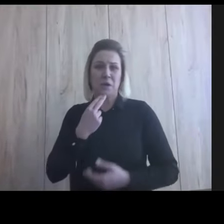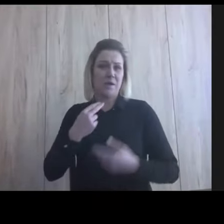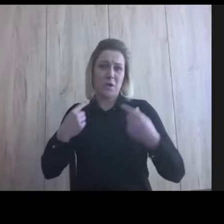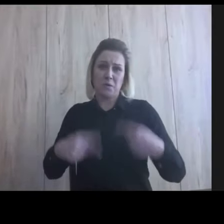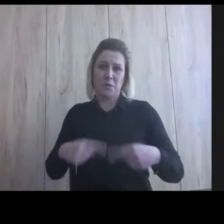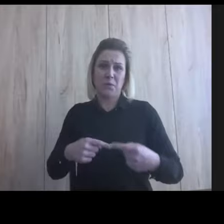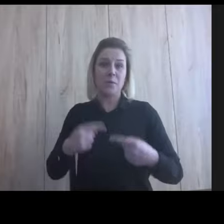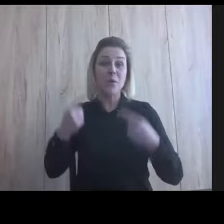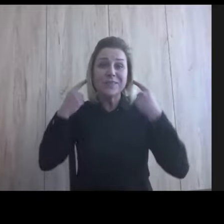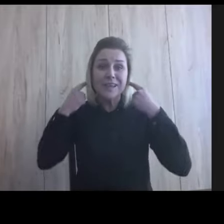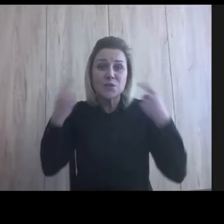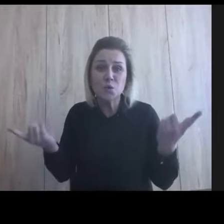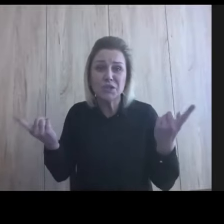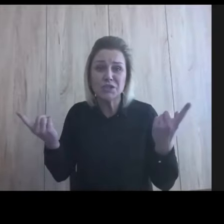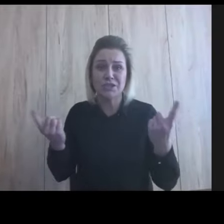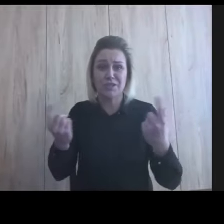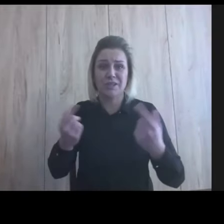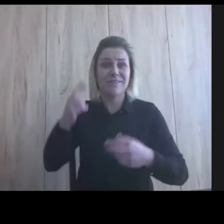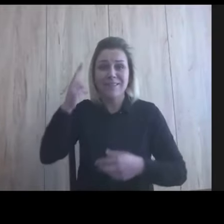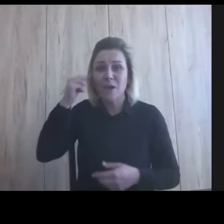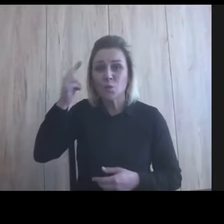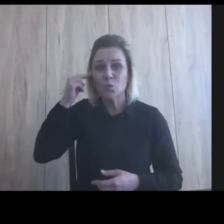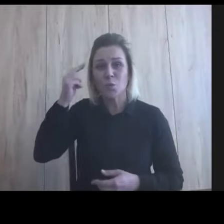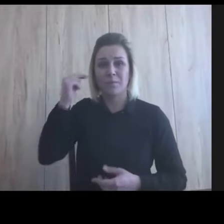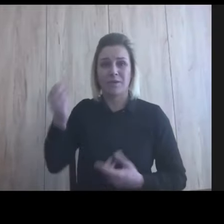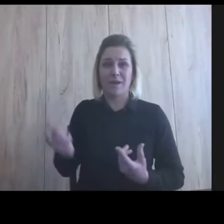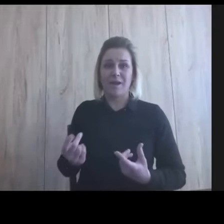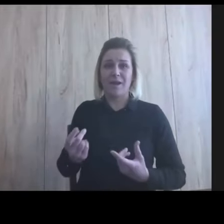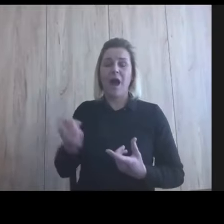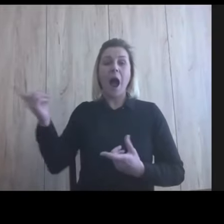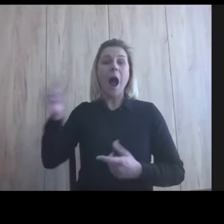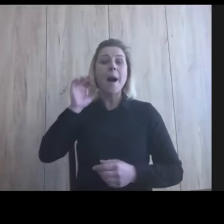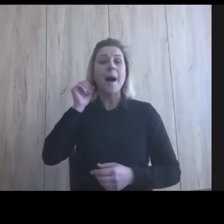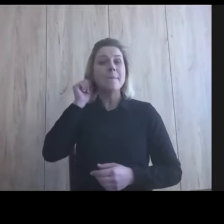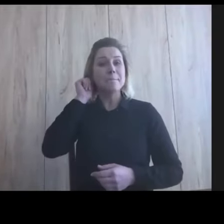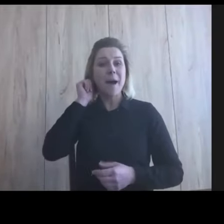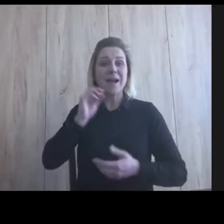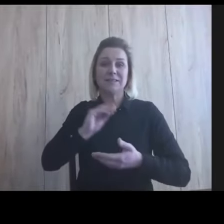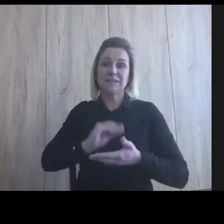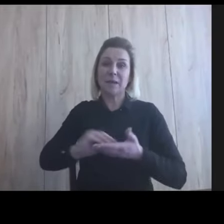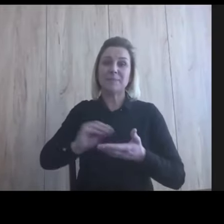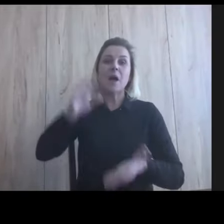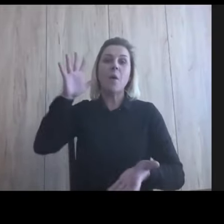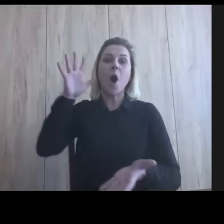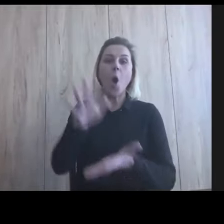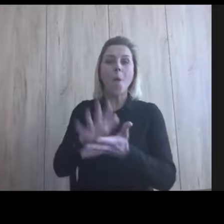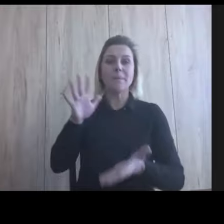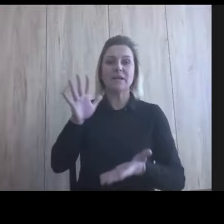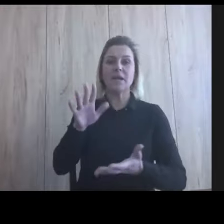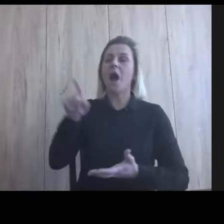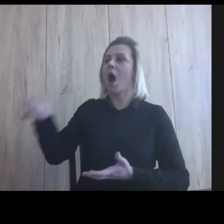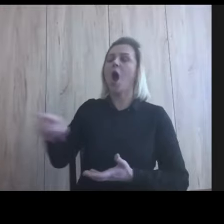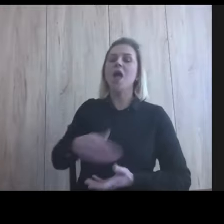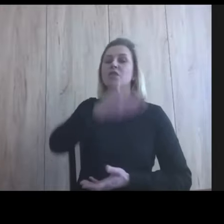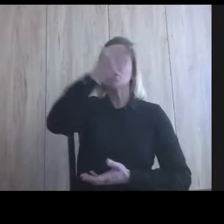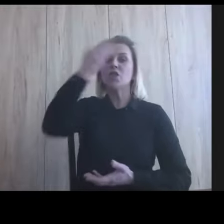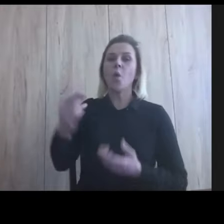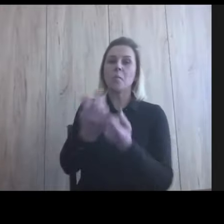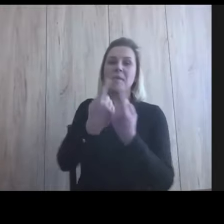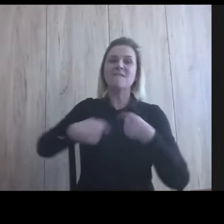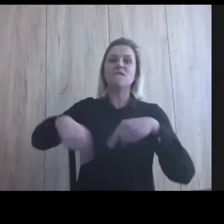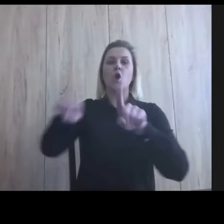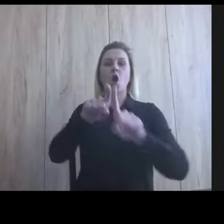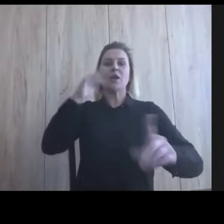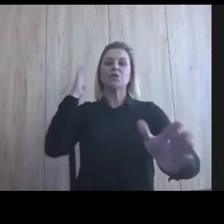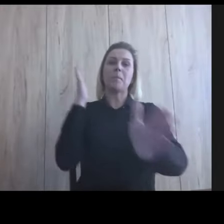bo nie słyszało polecenia, nie rozumiało polecenia, więc pani napisała w opinii, że dziecko nie potrafi wykonywać najprostszych czynności,